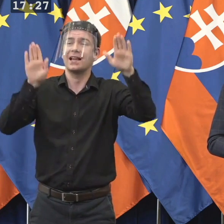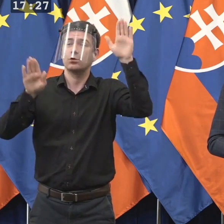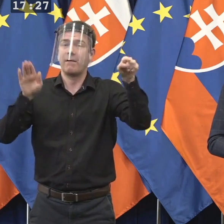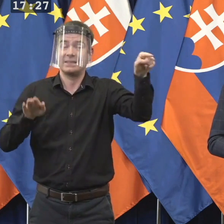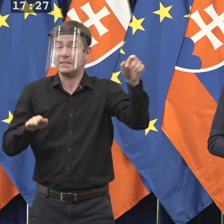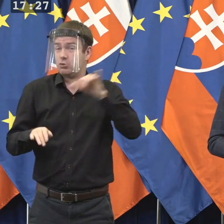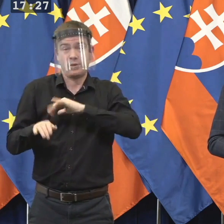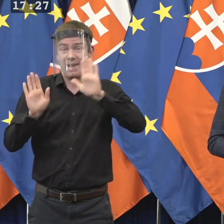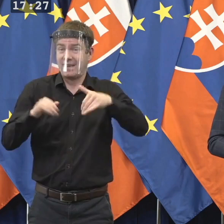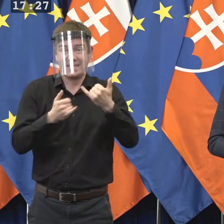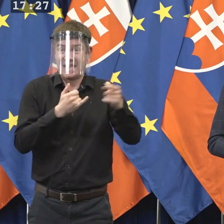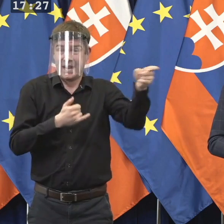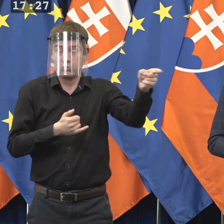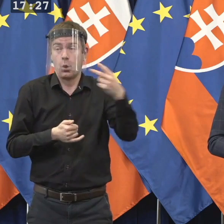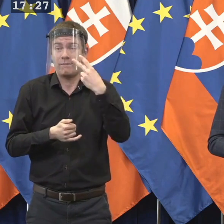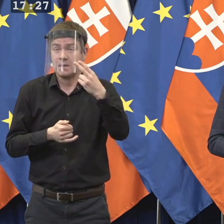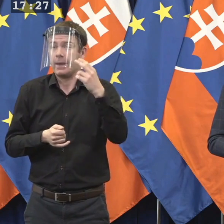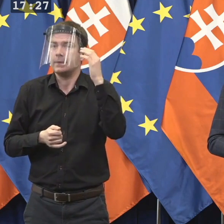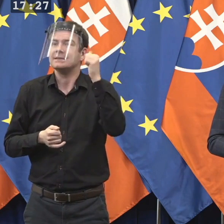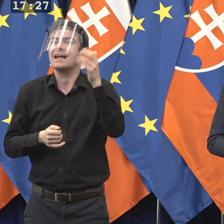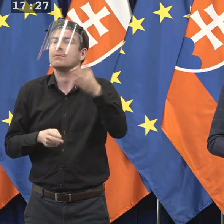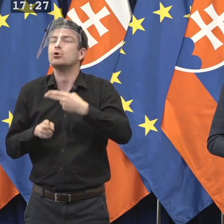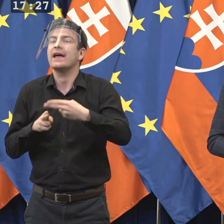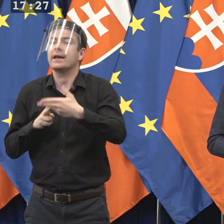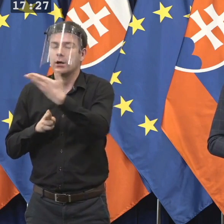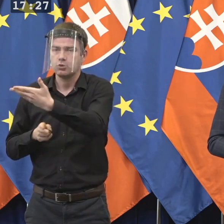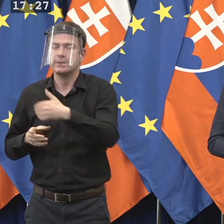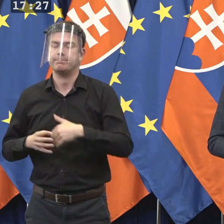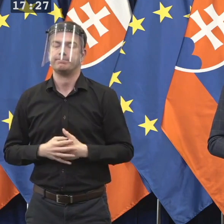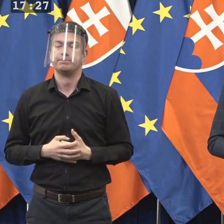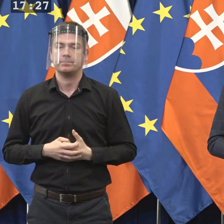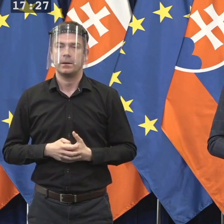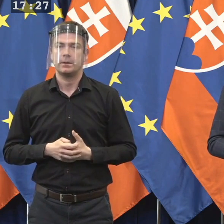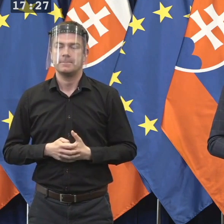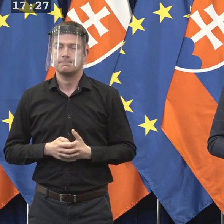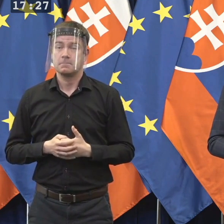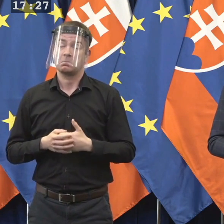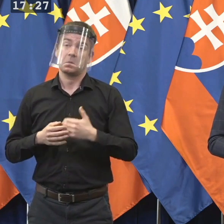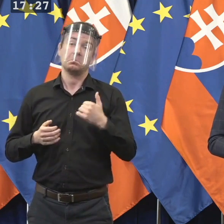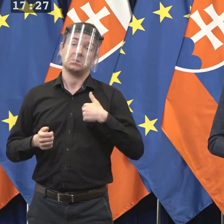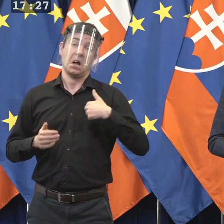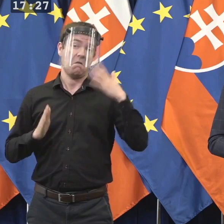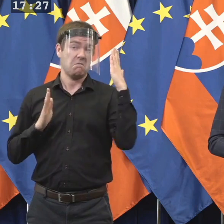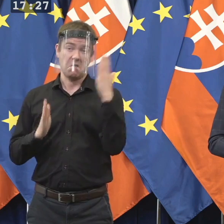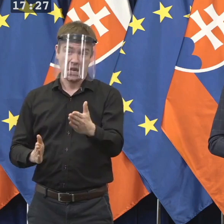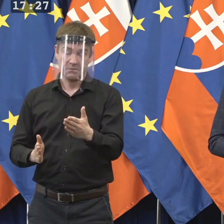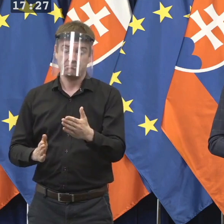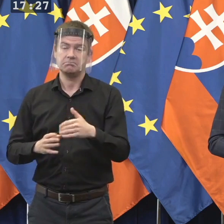aby všetci sme boli spolupracujúci aj ako inštitúcia umožniť na takéto distančné hlasovanie zúčastnenie sa. Takže verím, že aj